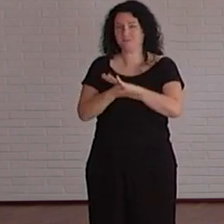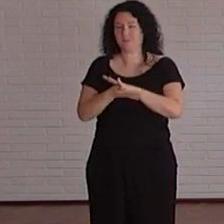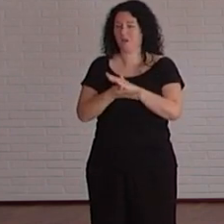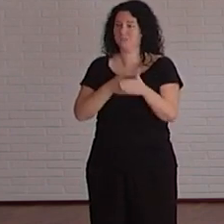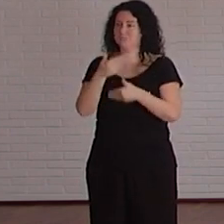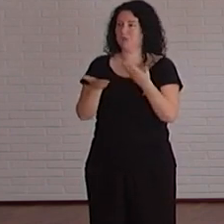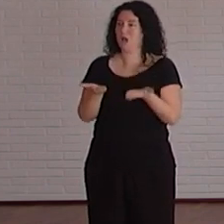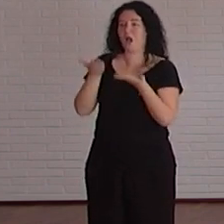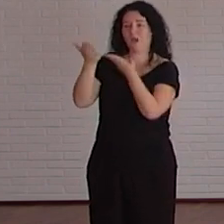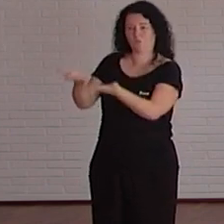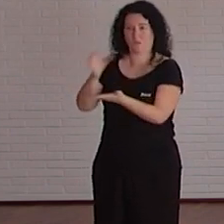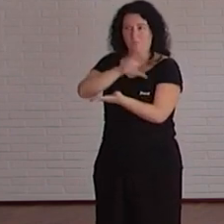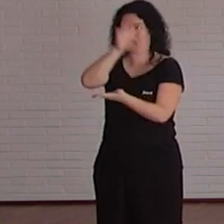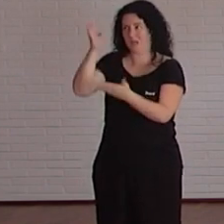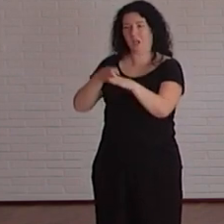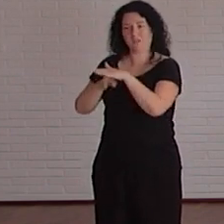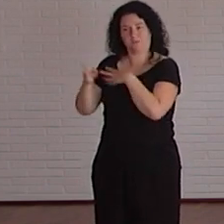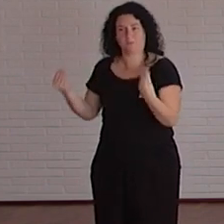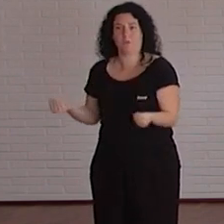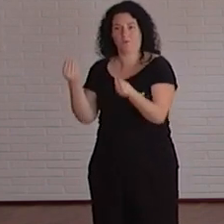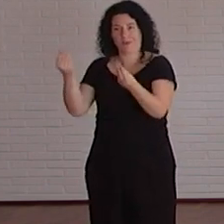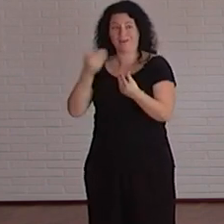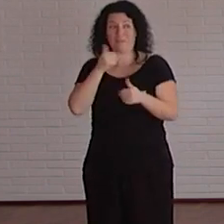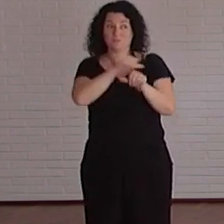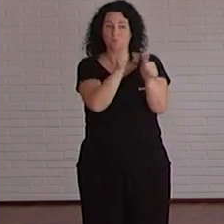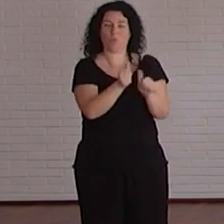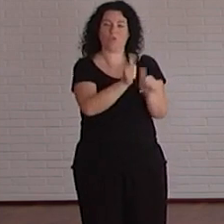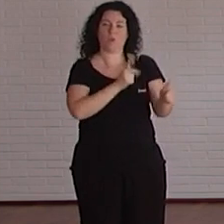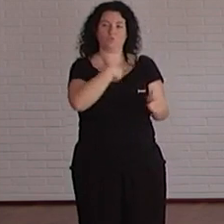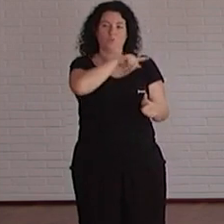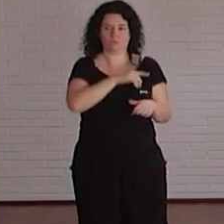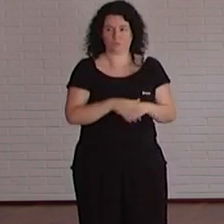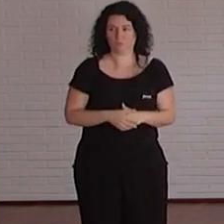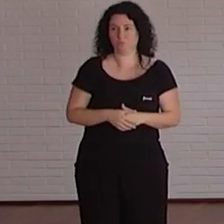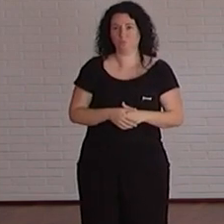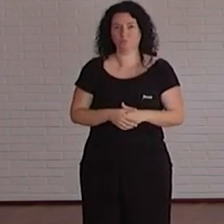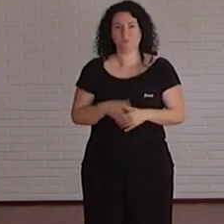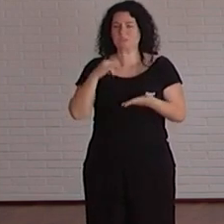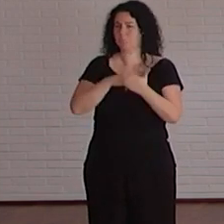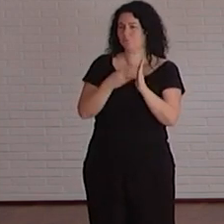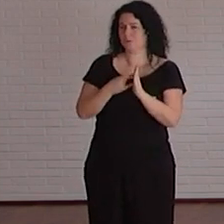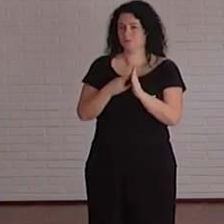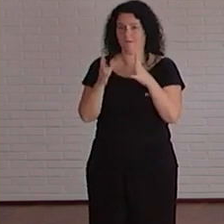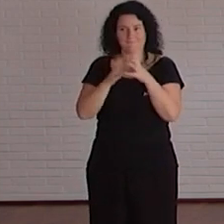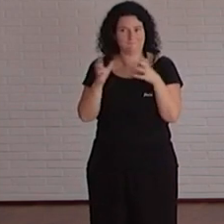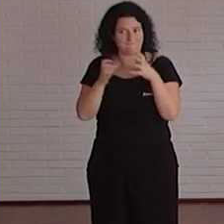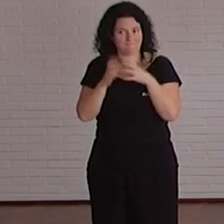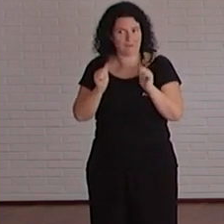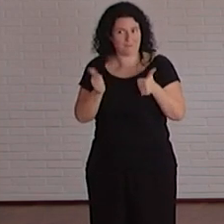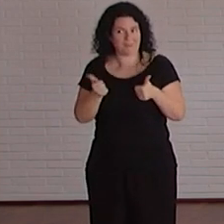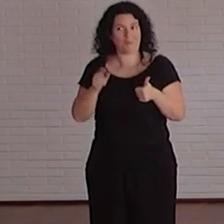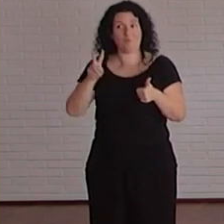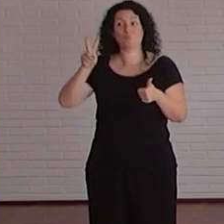de accesibilidad en todos estos países y ahora acabamos de empezar otro proyecto más ambicioso aún en Ruanda